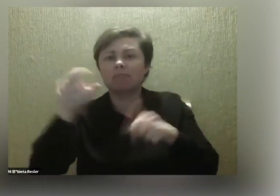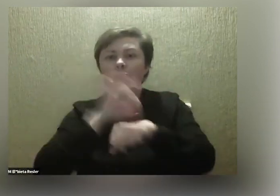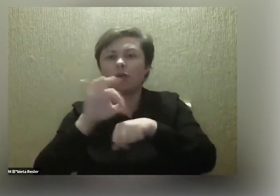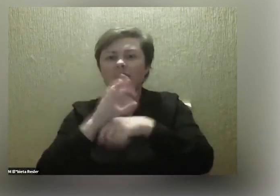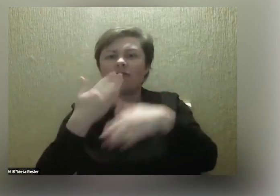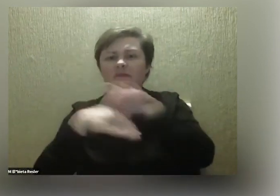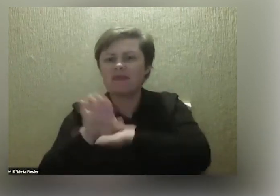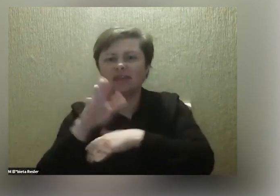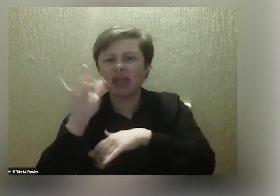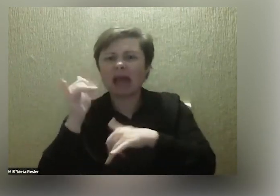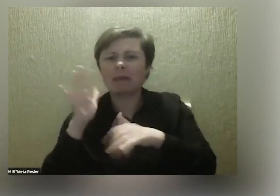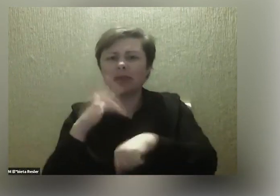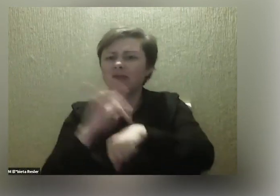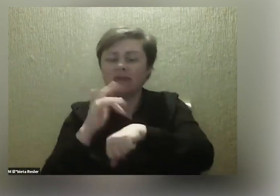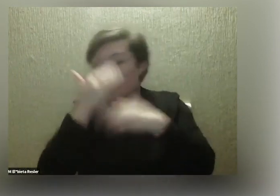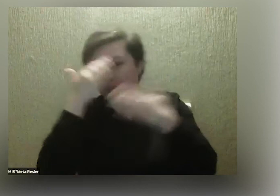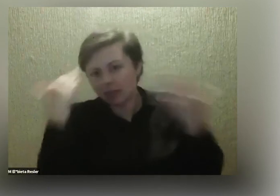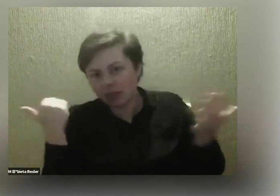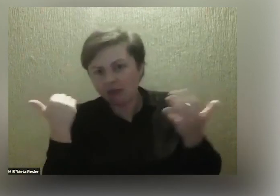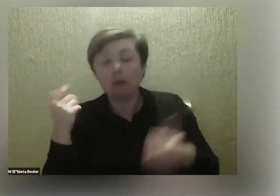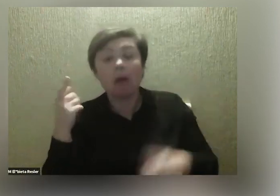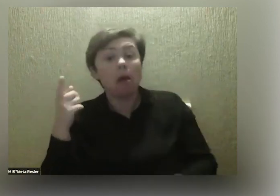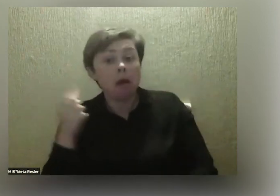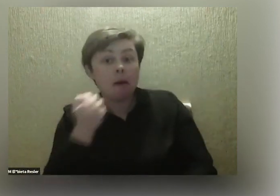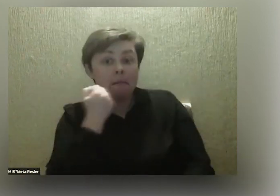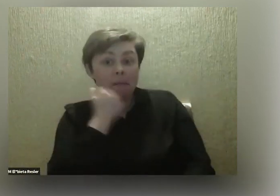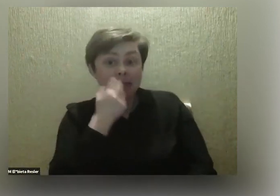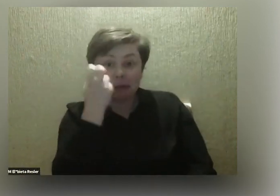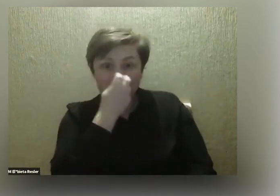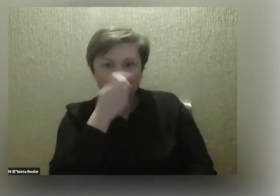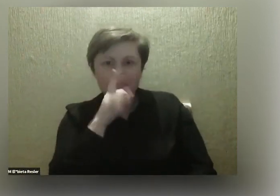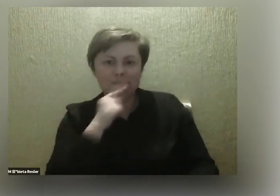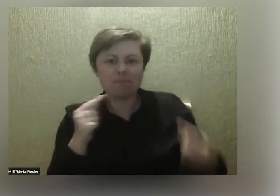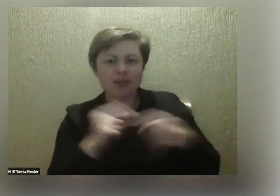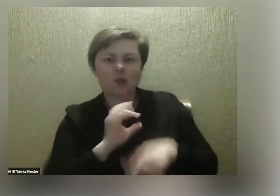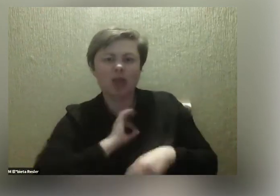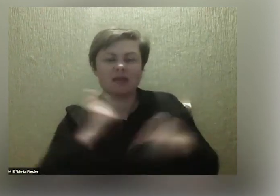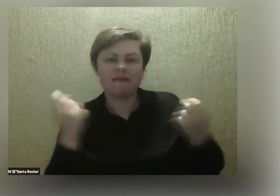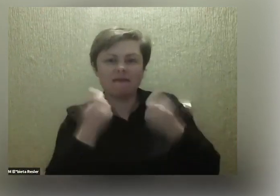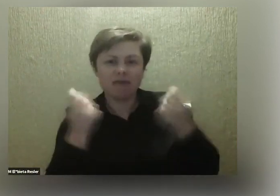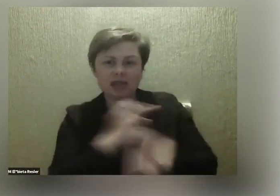naprawdę. Niebywałe, ale to brzmi bardzo slotowo i brzmi jak pojęcia, który